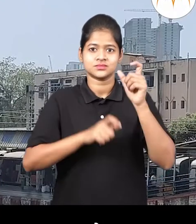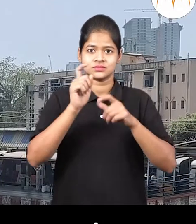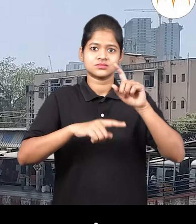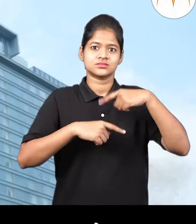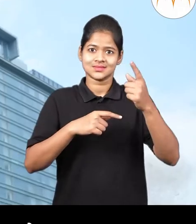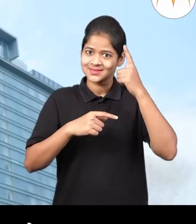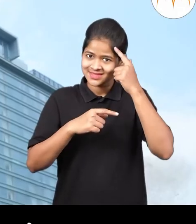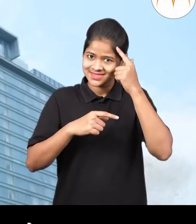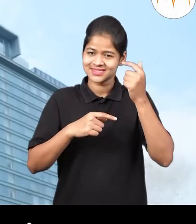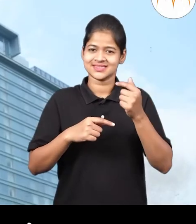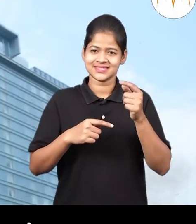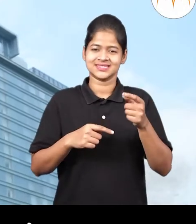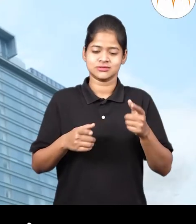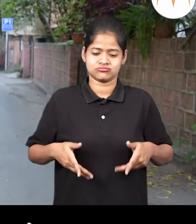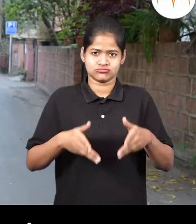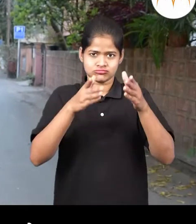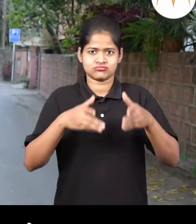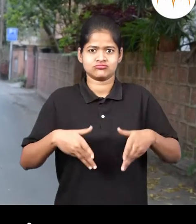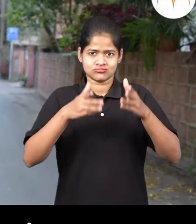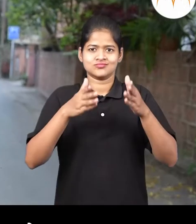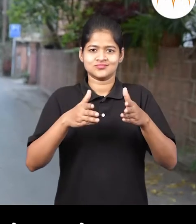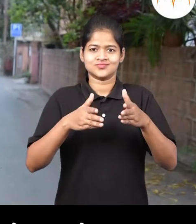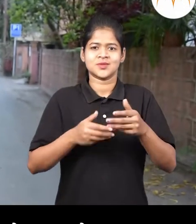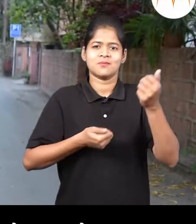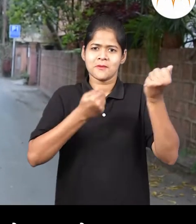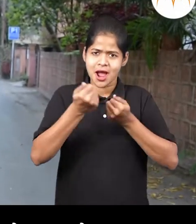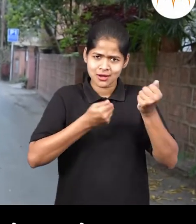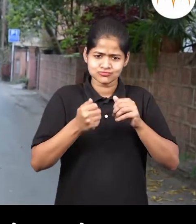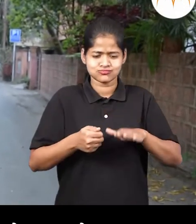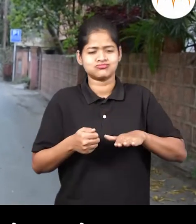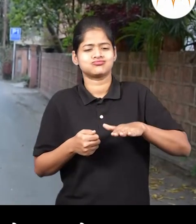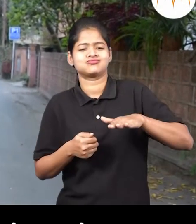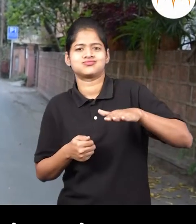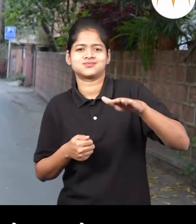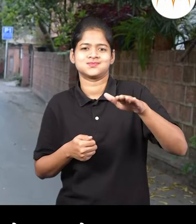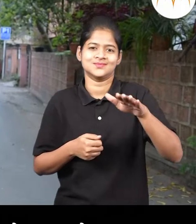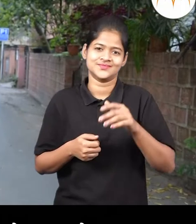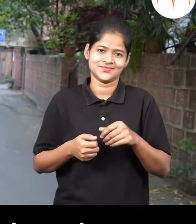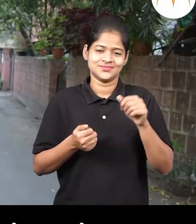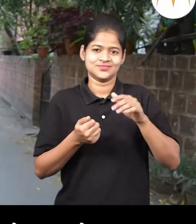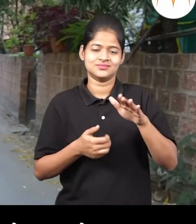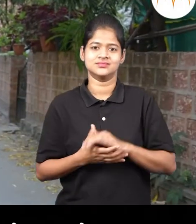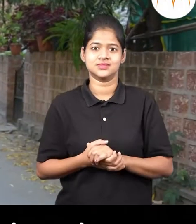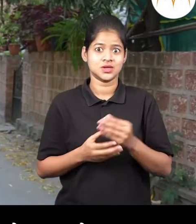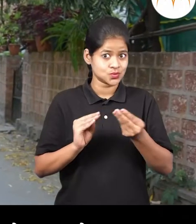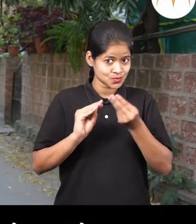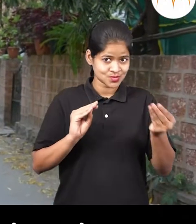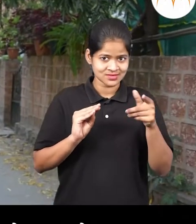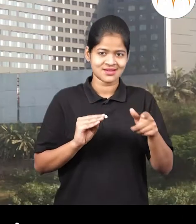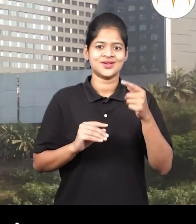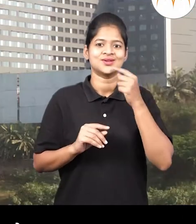-जवले। इमारती समोर डामरी रस्ते, तीथे अनेक मोटार गाडया उभ्याके लेले